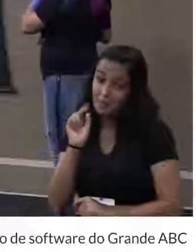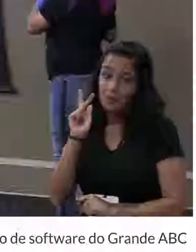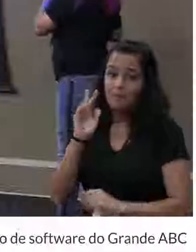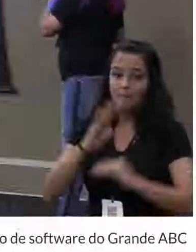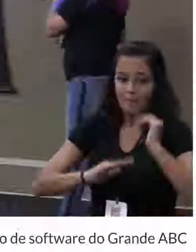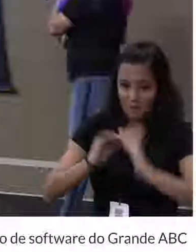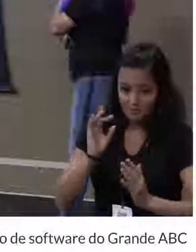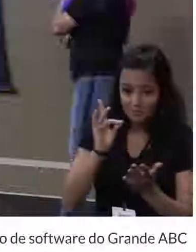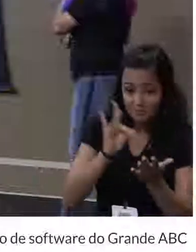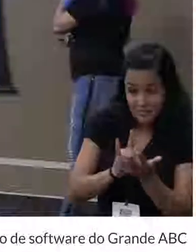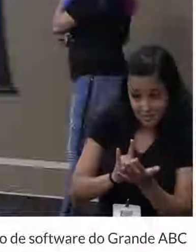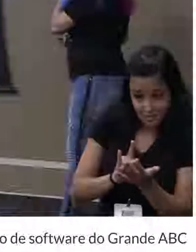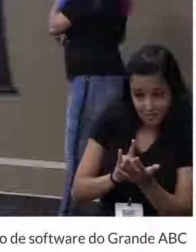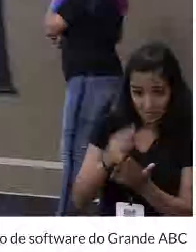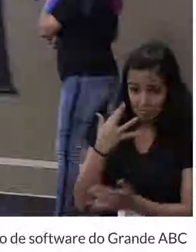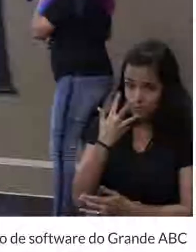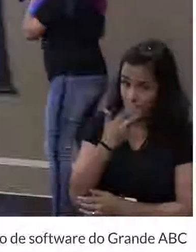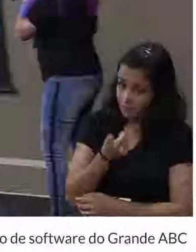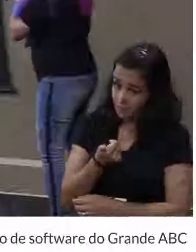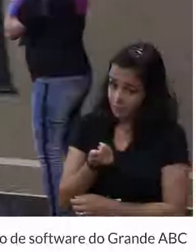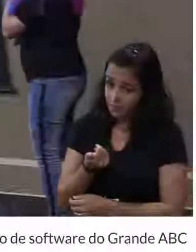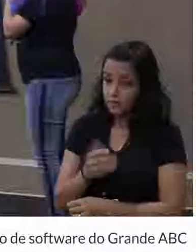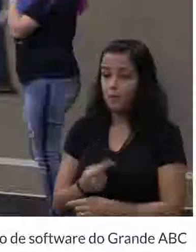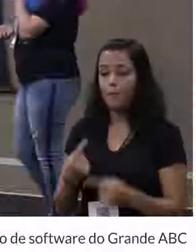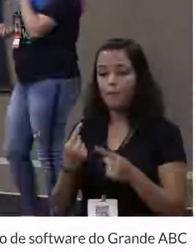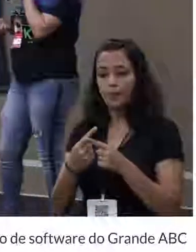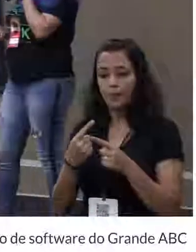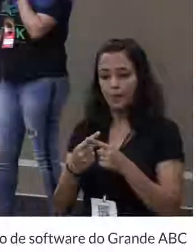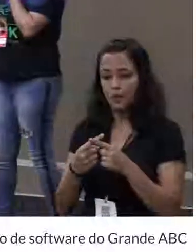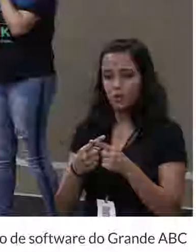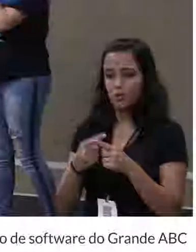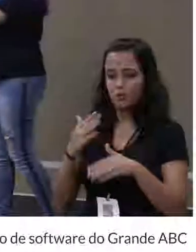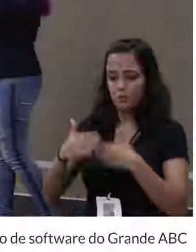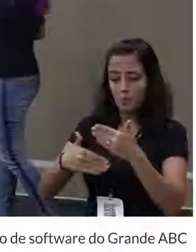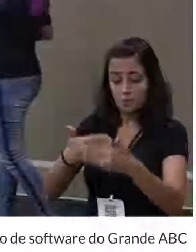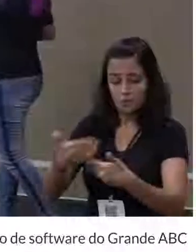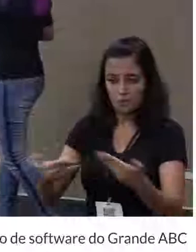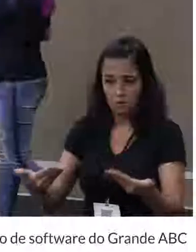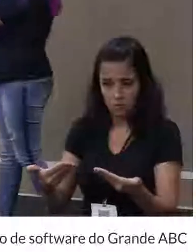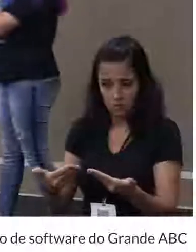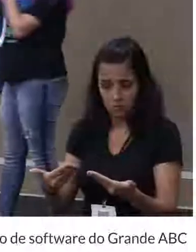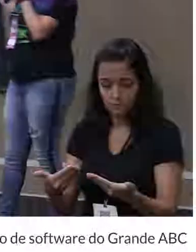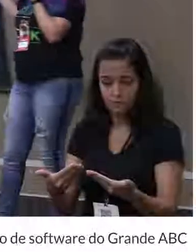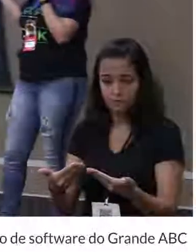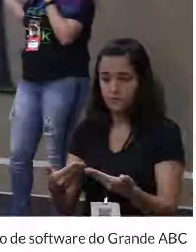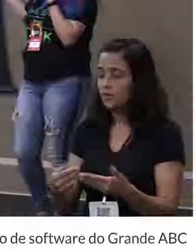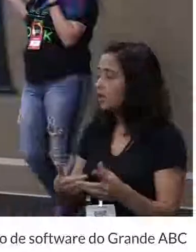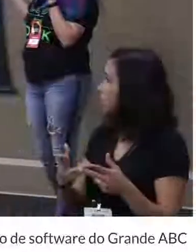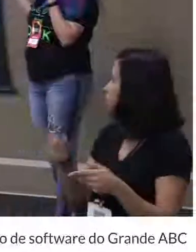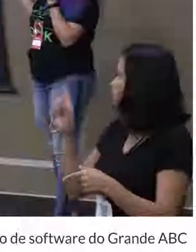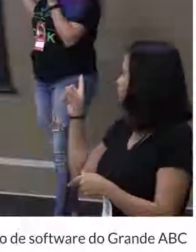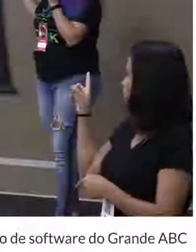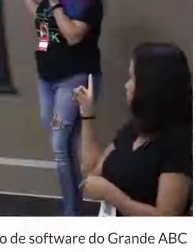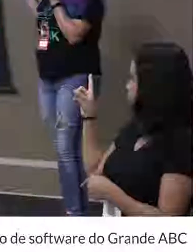com vocês, mas nem tudo é assim. Por quê? Esse processo atualmente, ele é isso aqui.